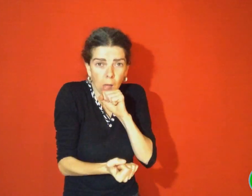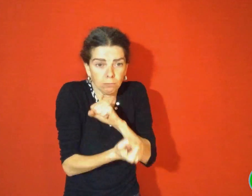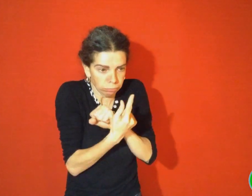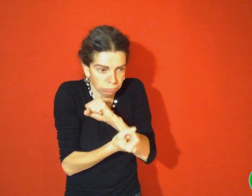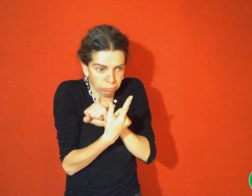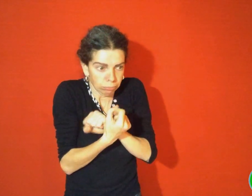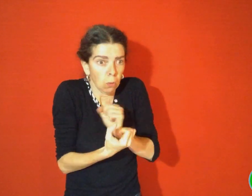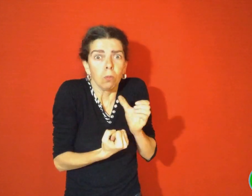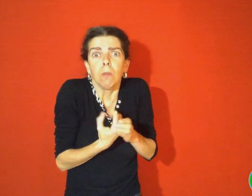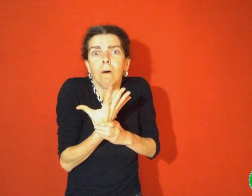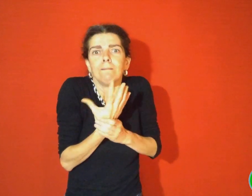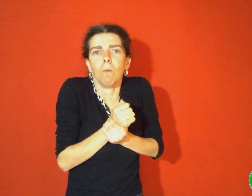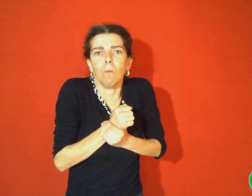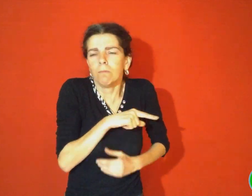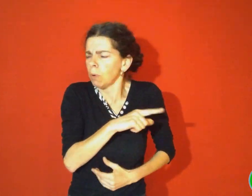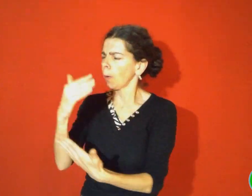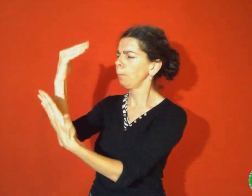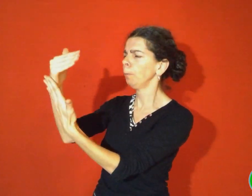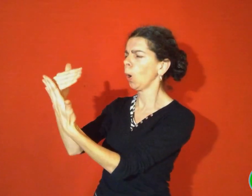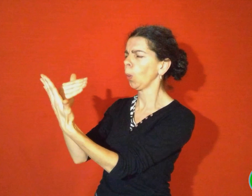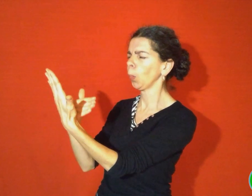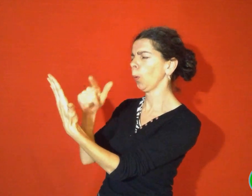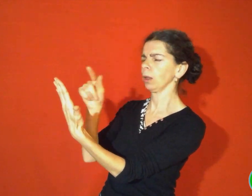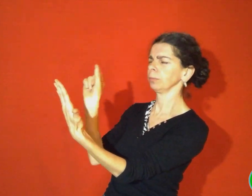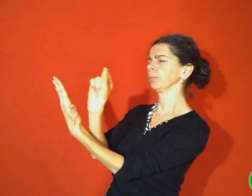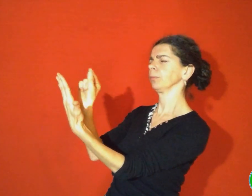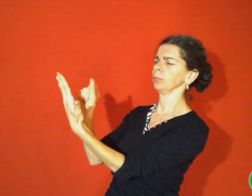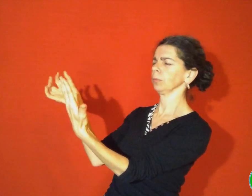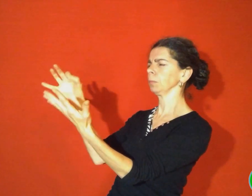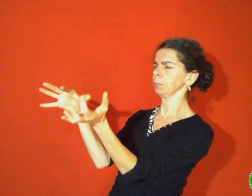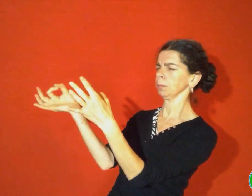Elle essayait de nouveaux plats, composait les menus les plus extraordinaires